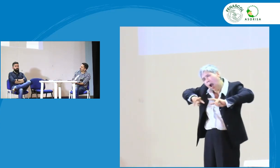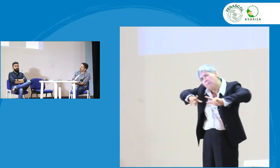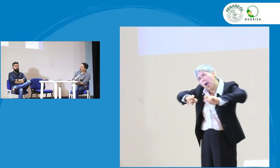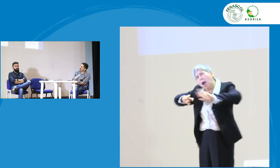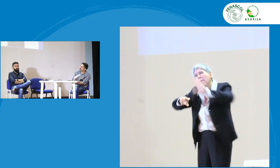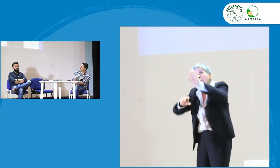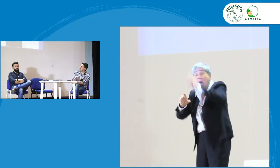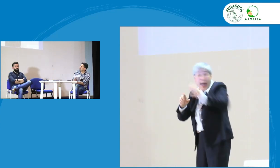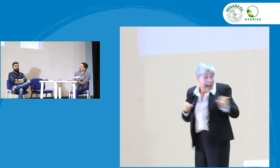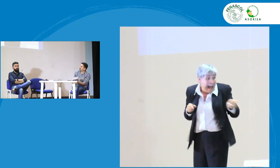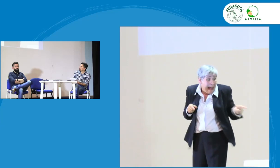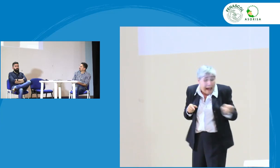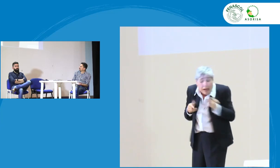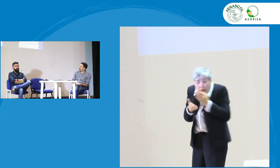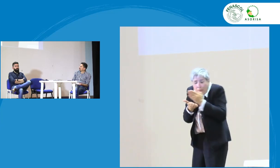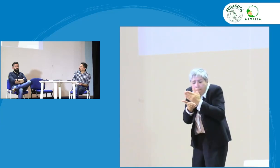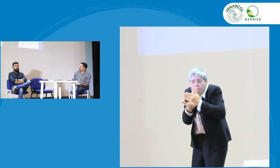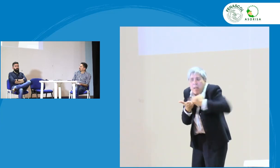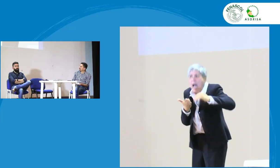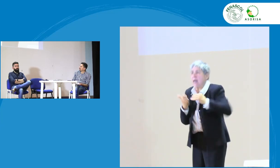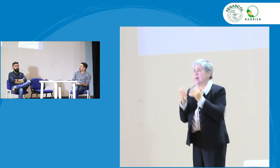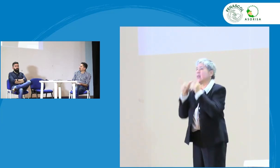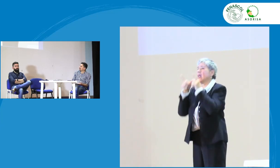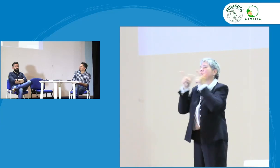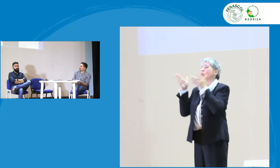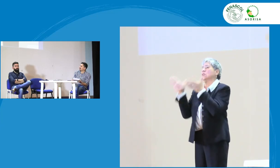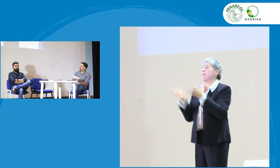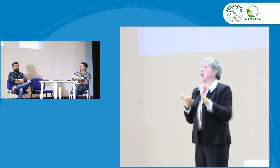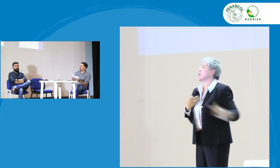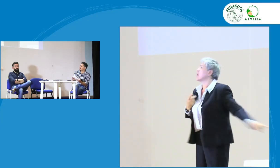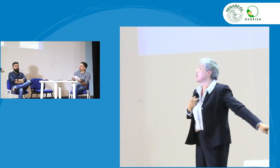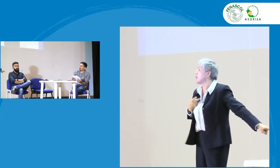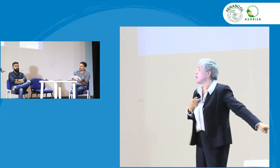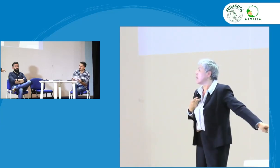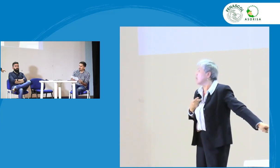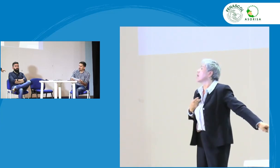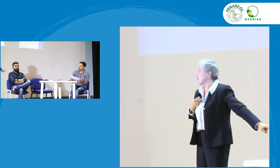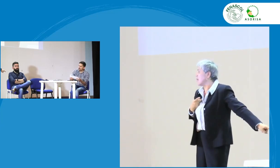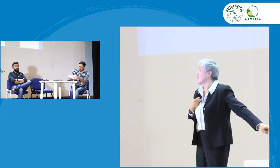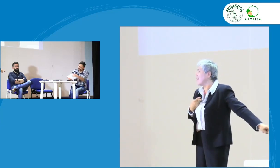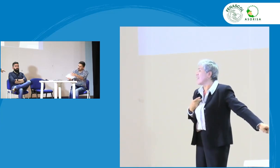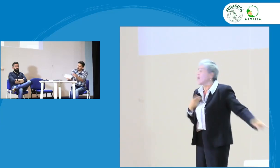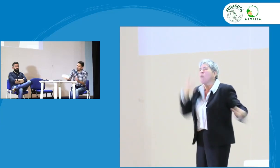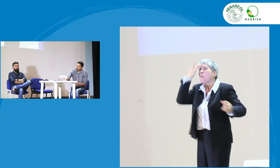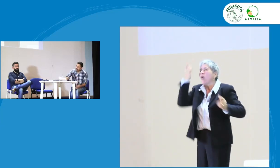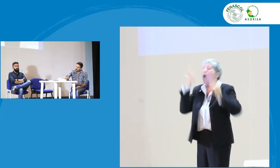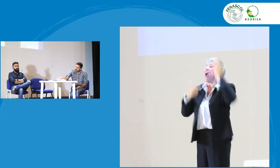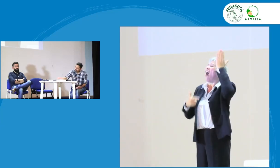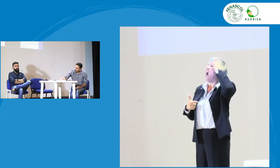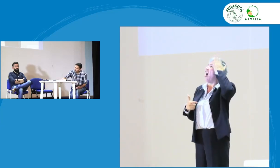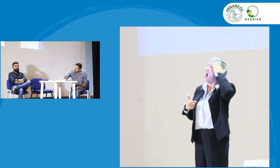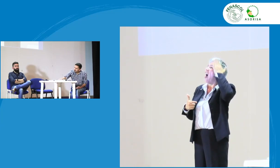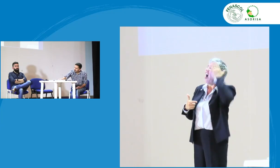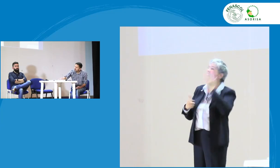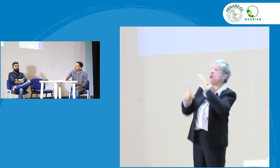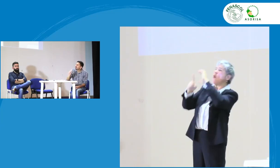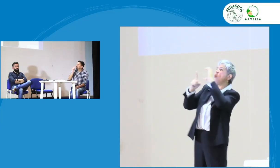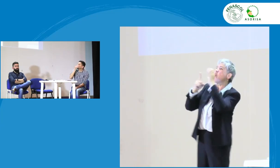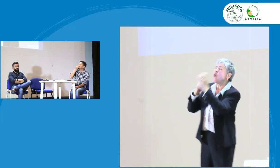Jesús. Hay una investigación. Esta investigación es una parte de la planeación lingüística. También no es pensar que